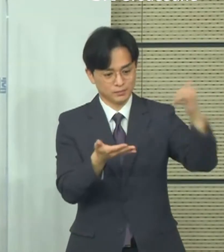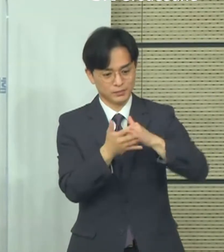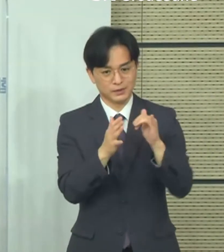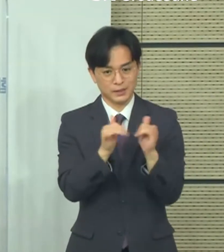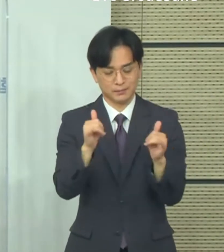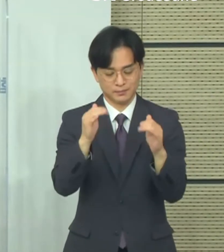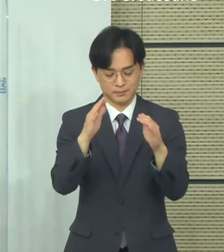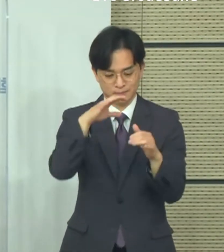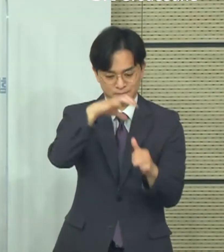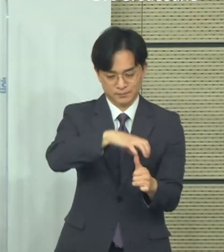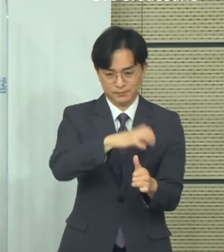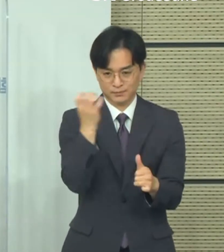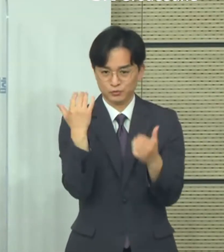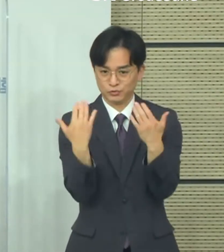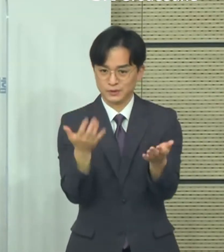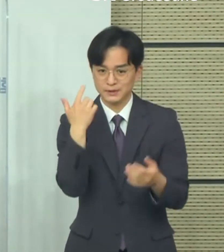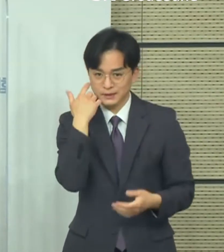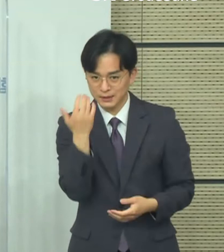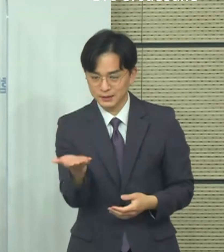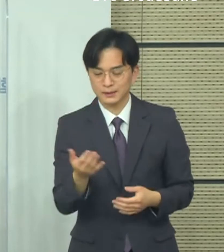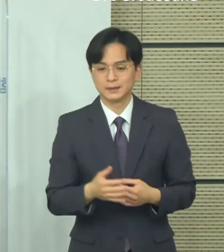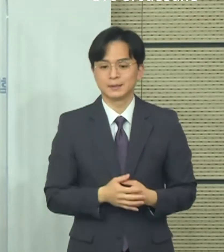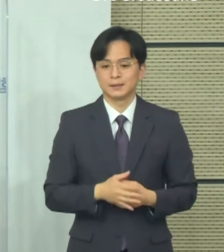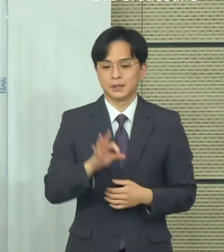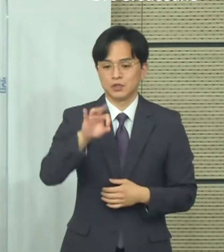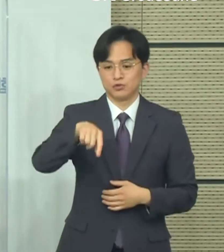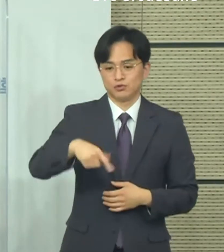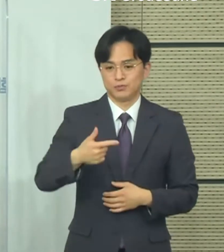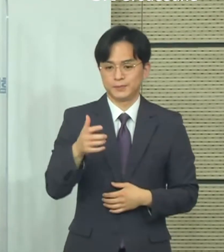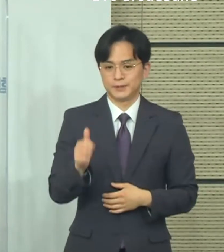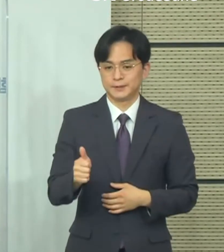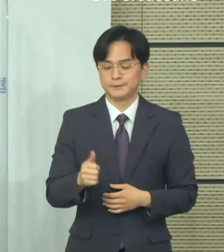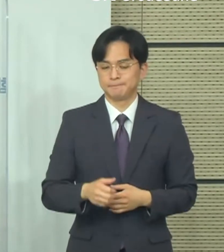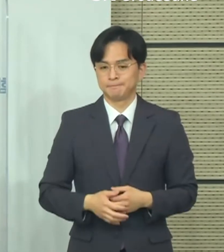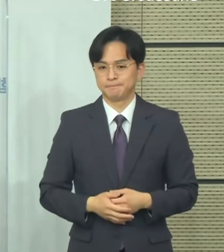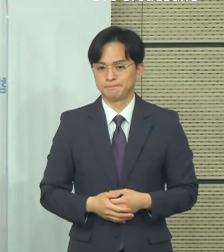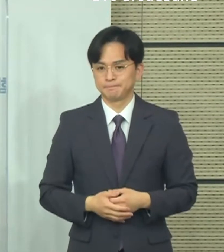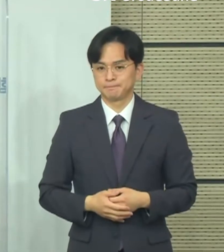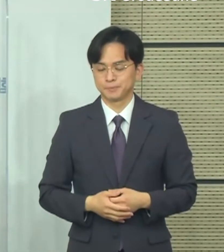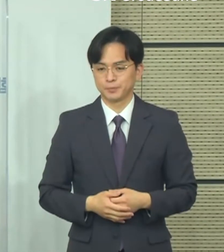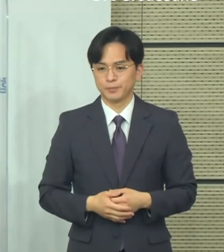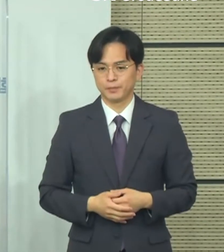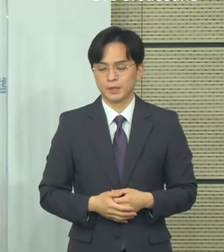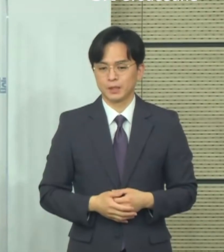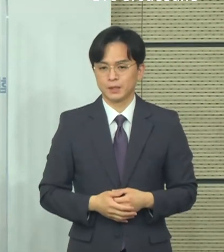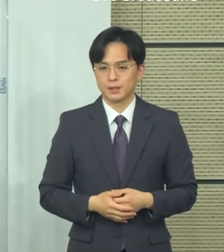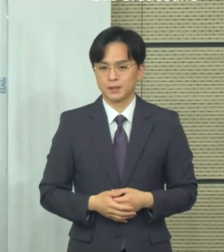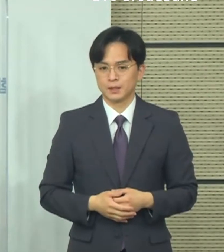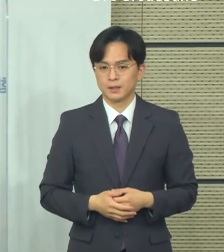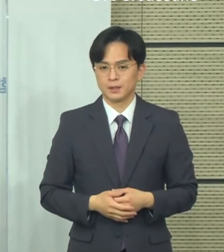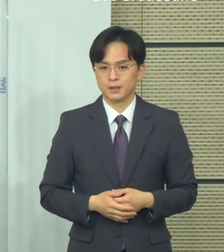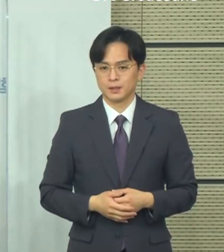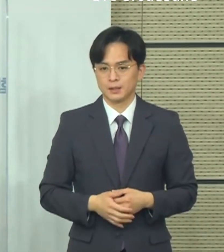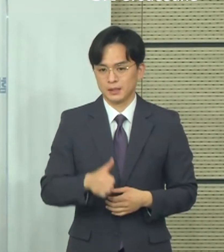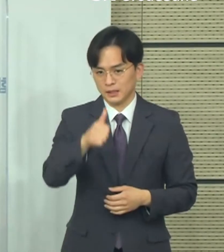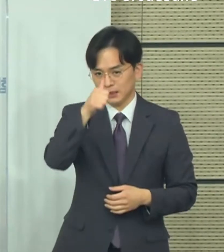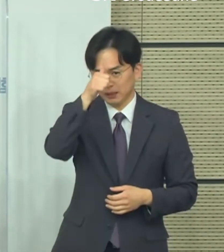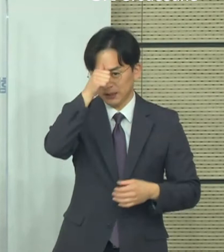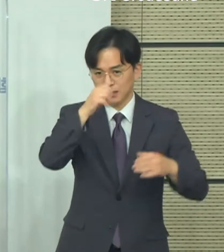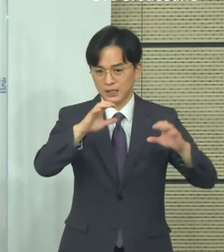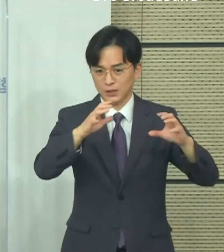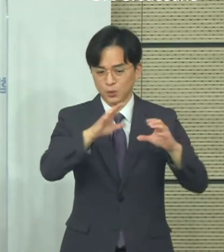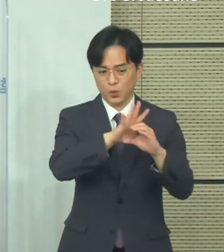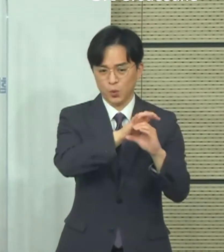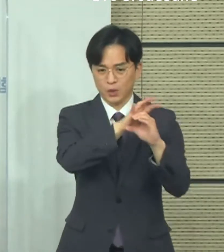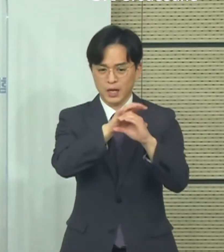네 인도 변이와 관련되어서는 기존에 안내해드렸던 그 사항에서 아직까지는